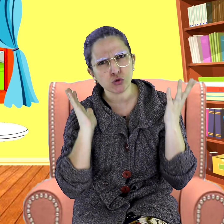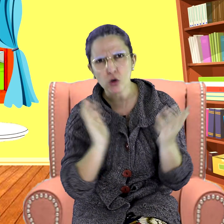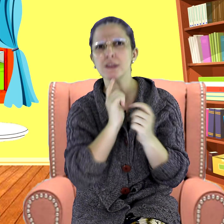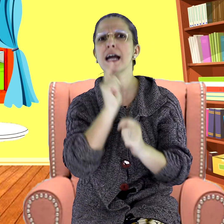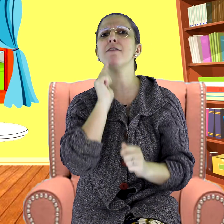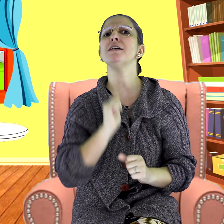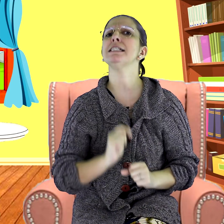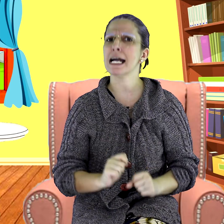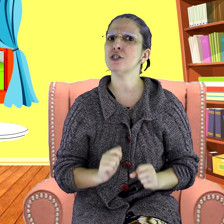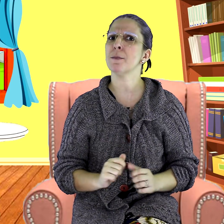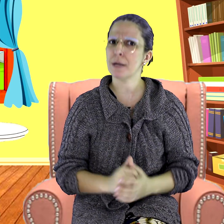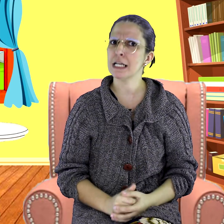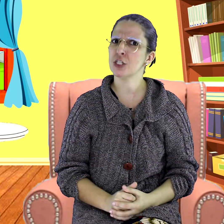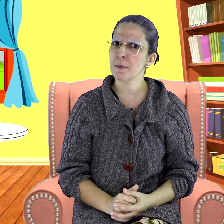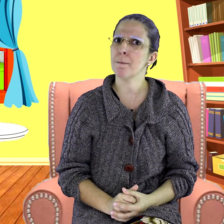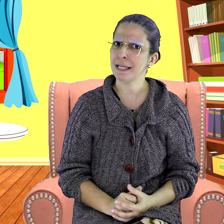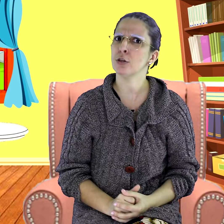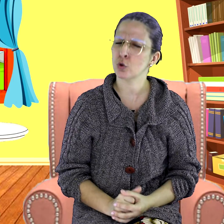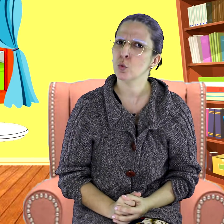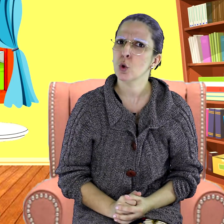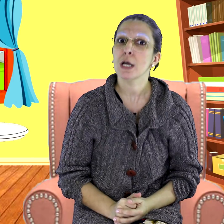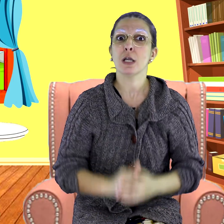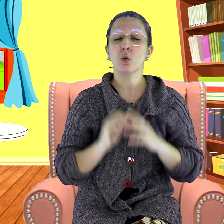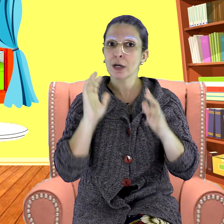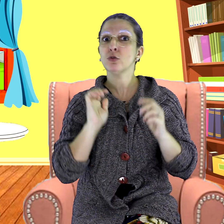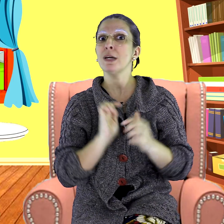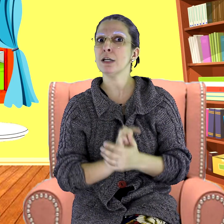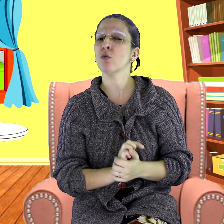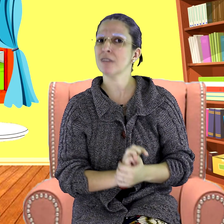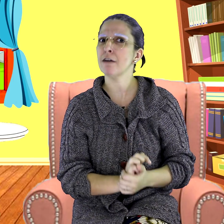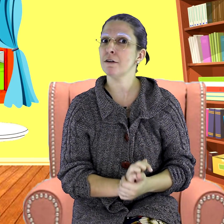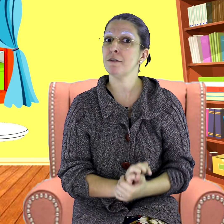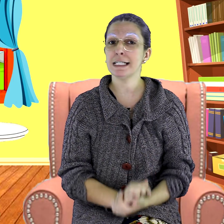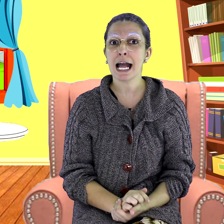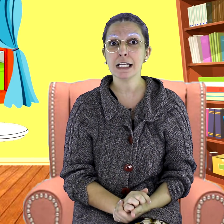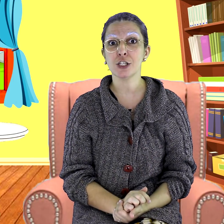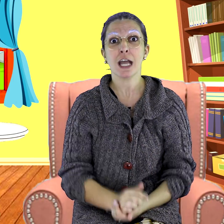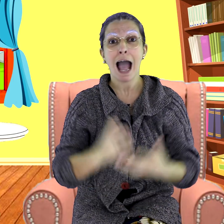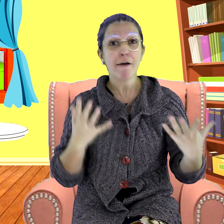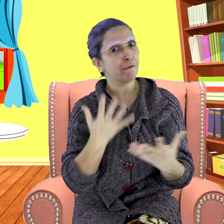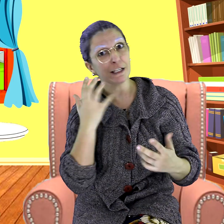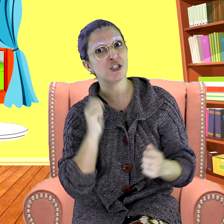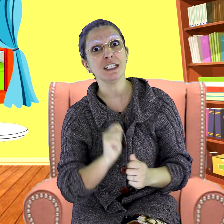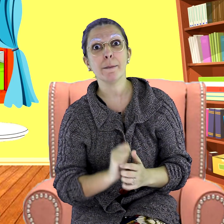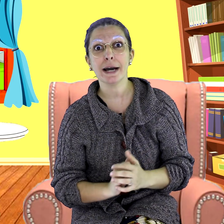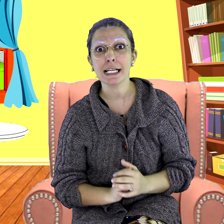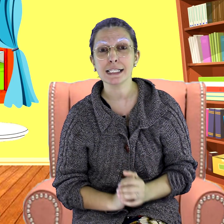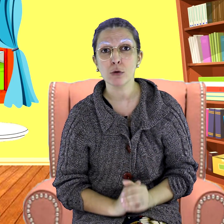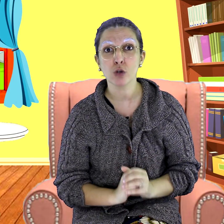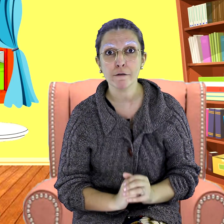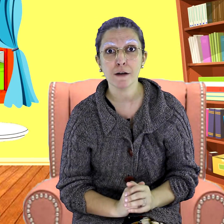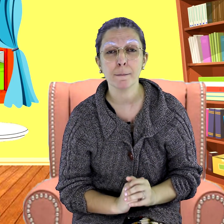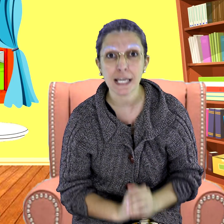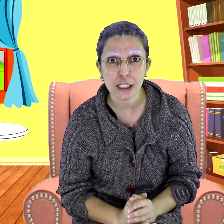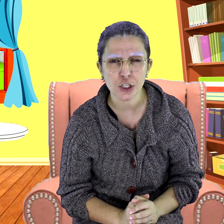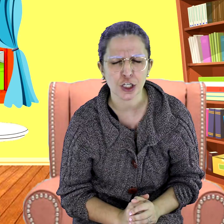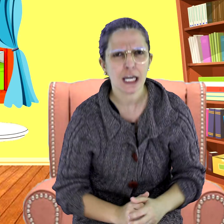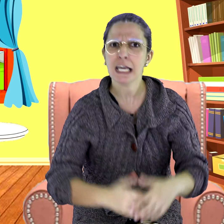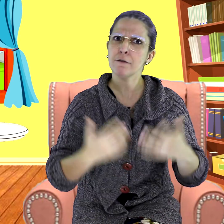toda a verdade para Gepeto. Enquanto ele contava a verdade, a fadinha apareceu novamente e